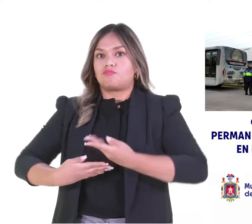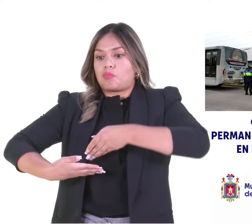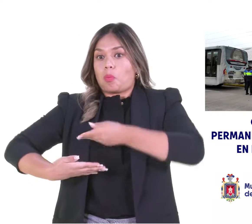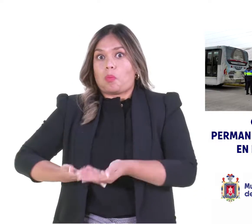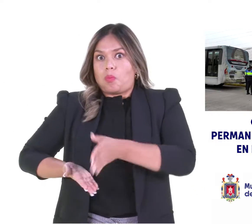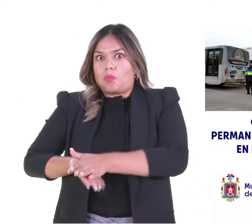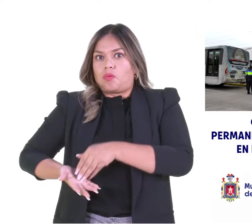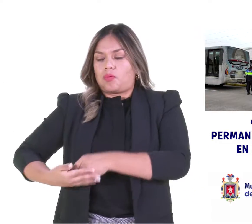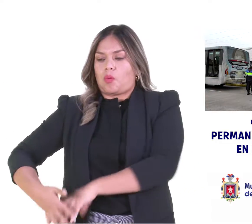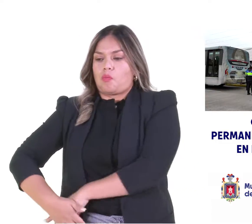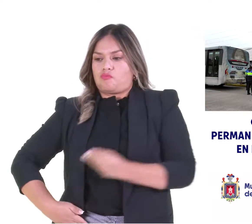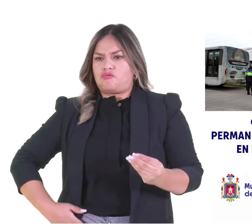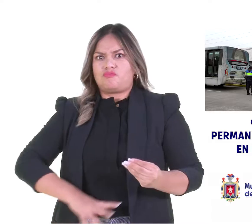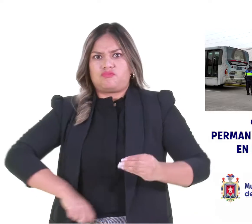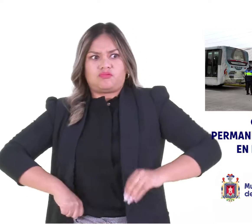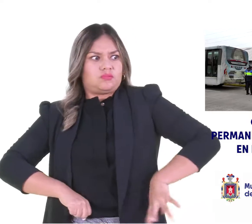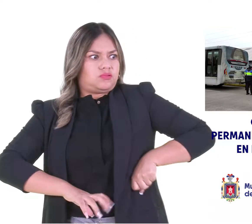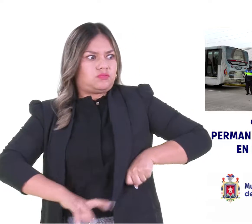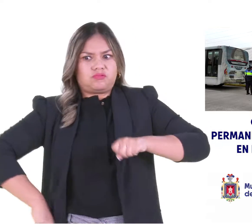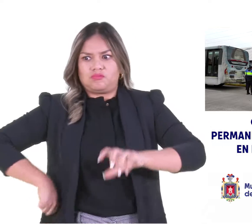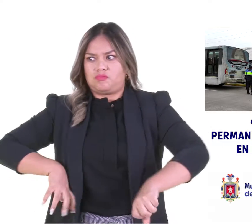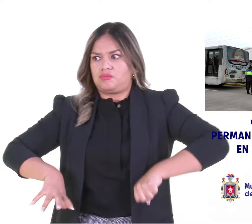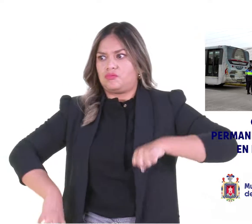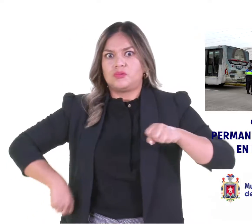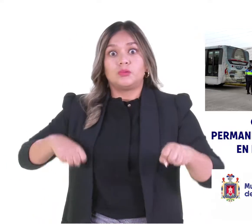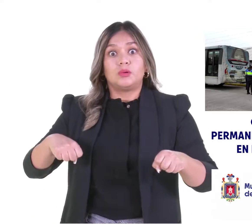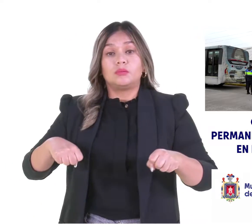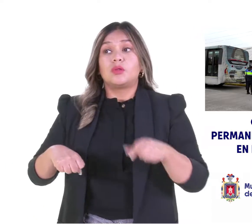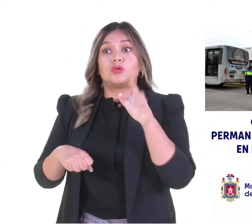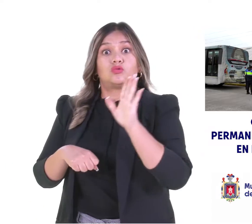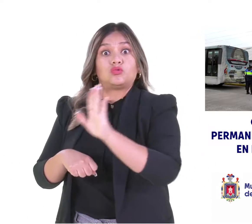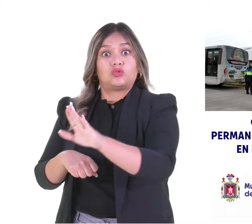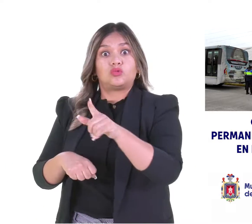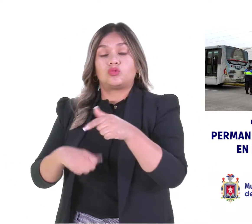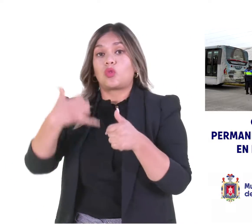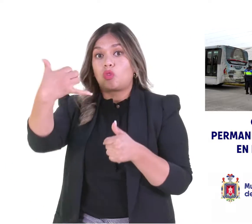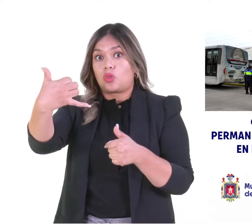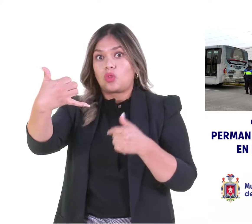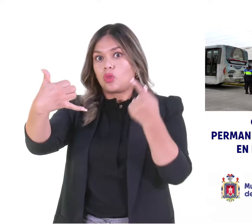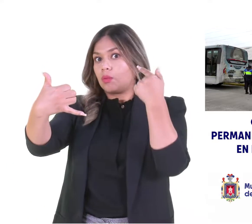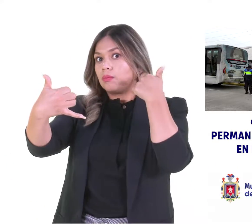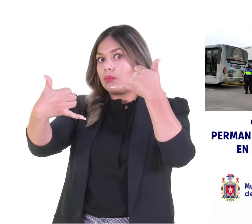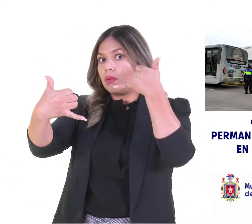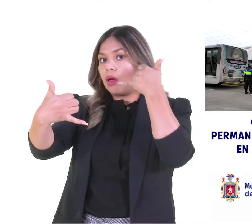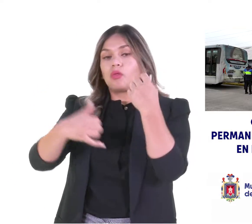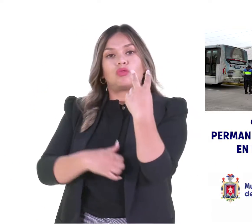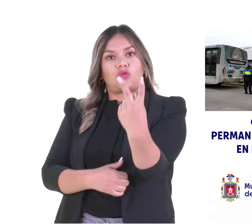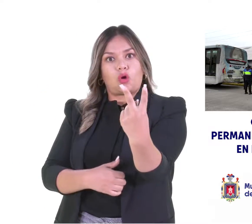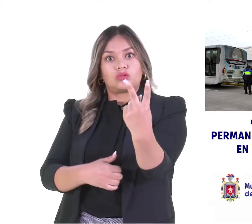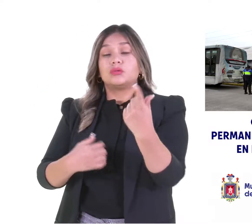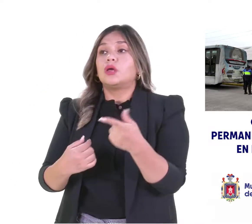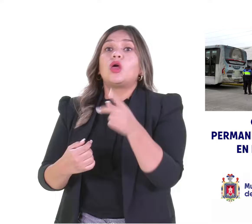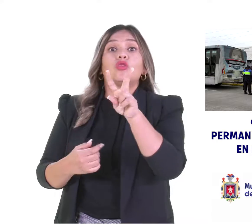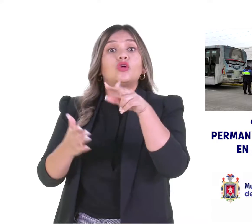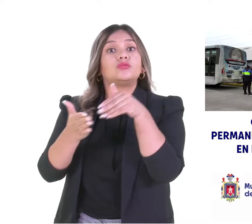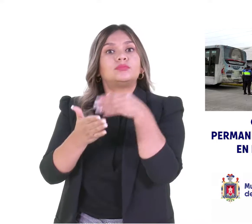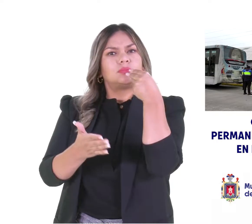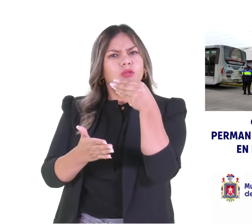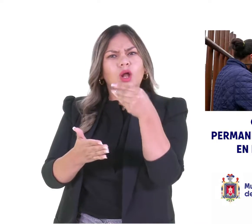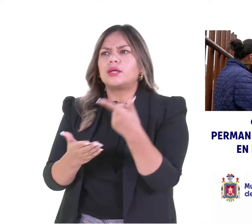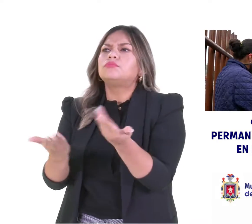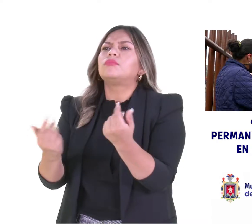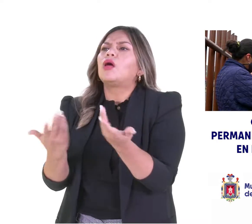En su poder se encontraron 12 equipos móviles y 2.000 dólares, cuya procedencia no se pudo justificar.